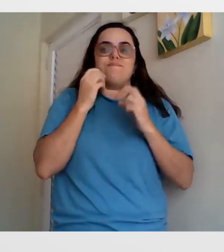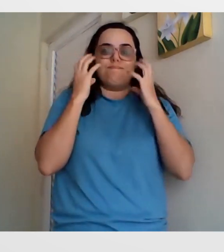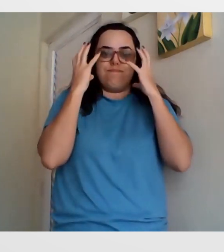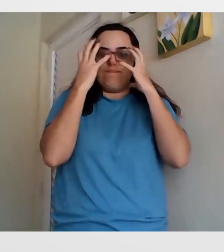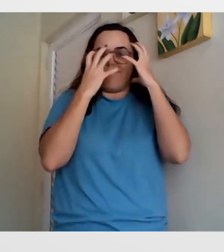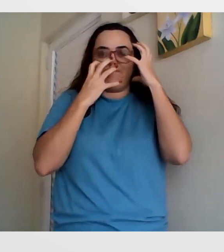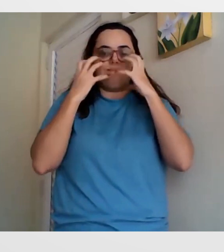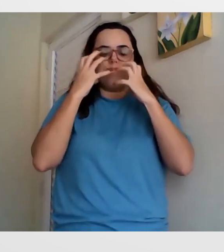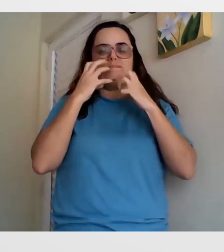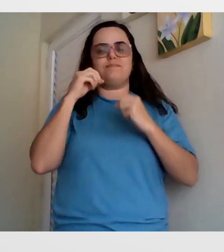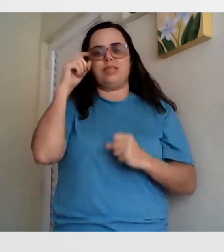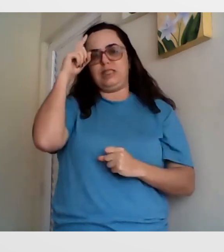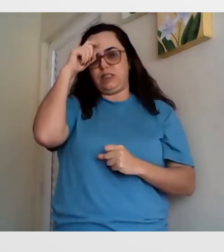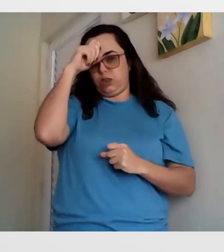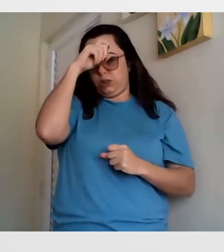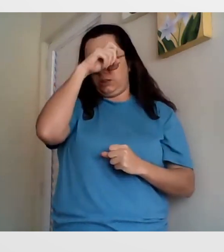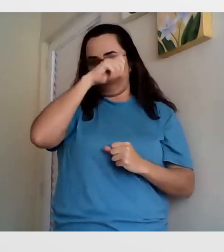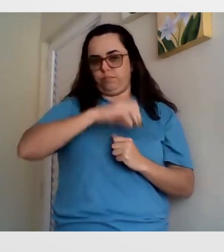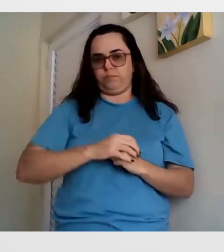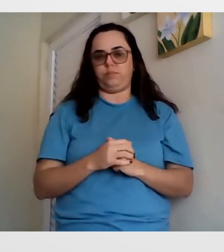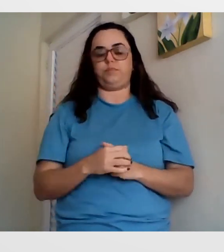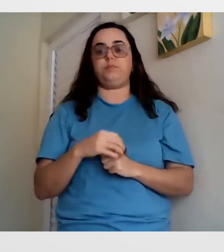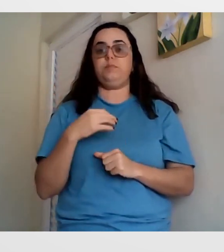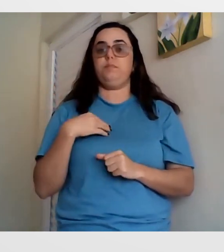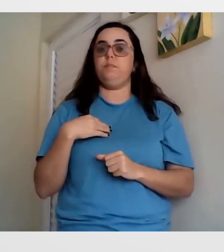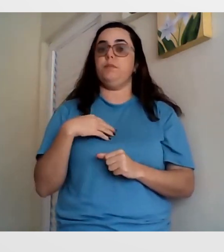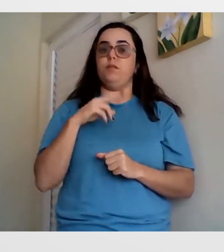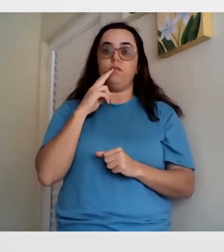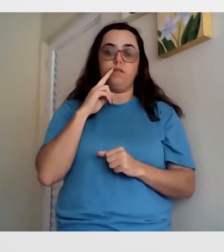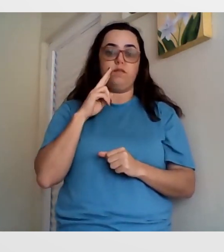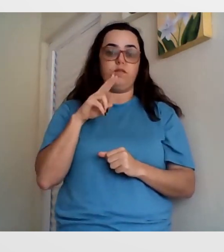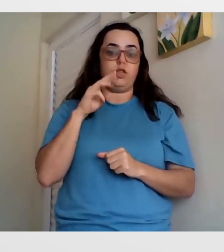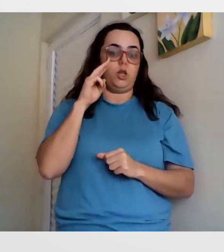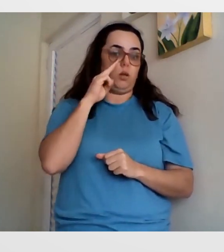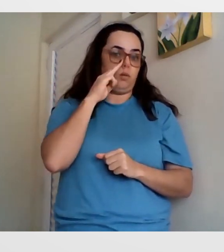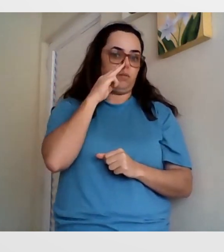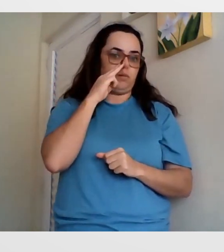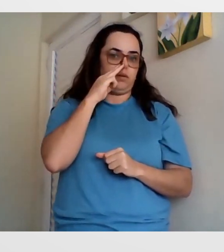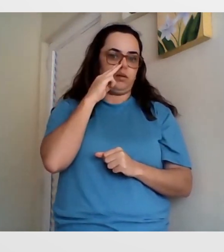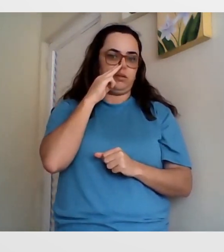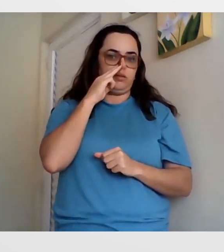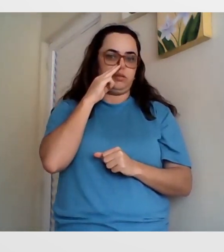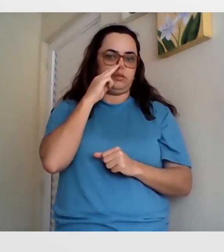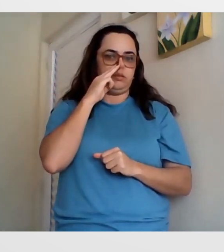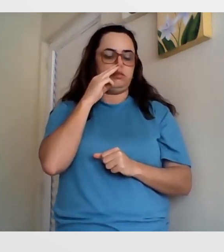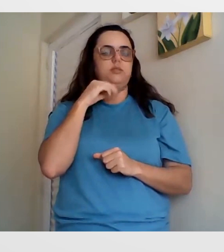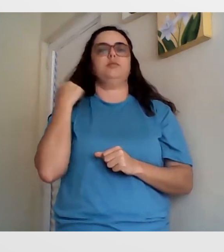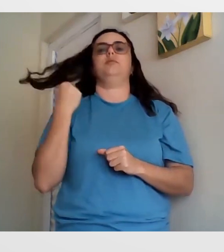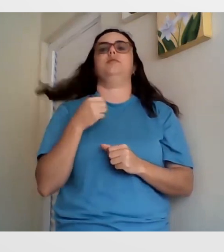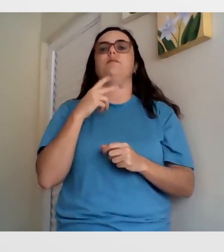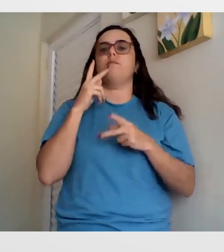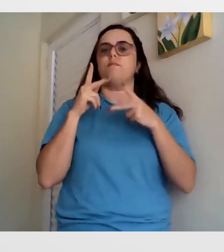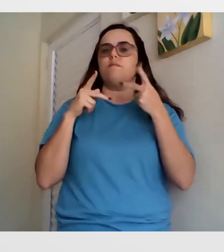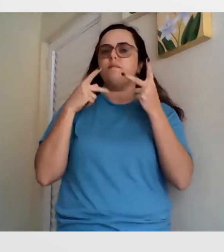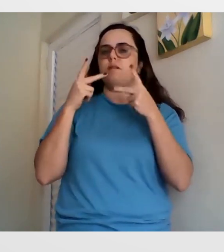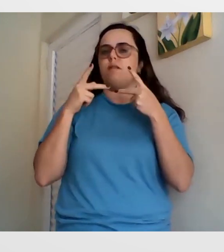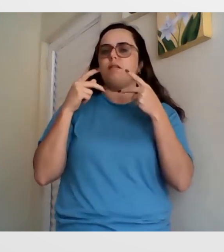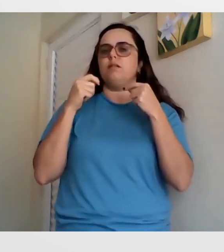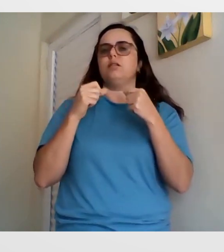Isso me deixava, assim, com muita vergonha. Mas então, o professor Mattson, ele começou a explicar